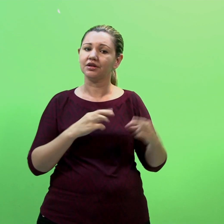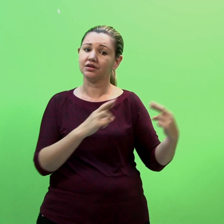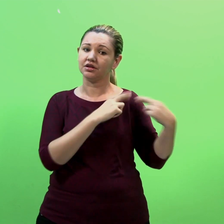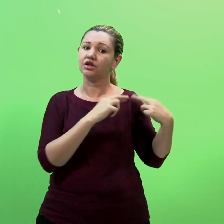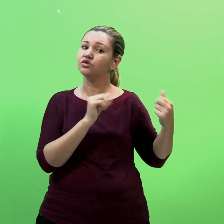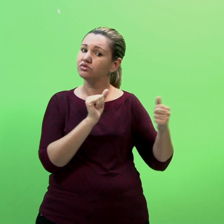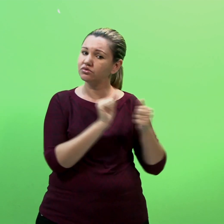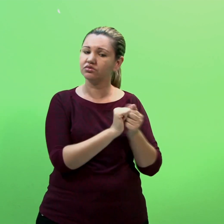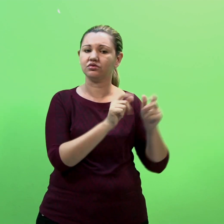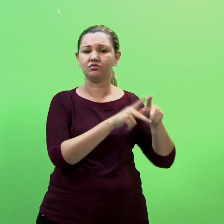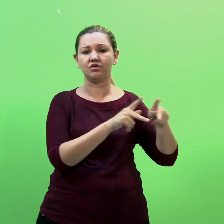-aprendizagem